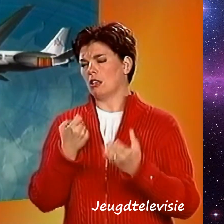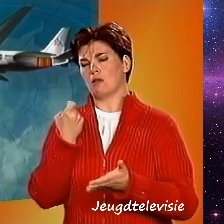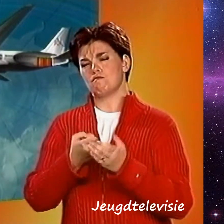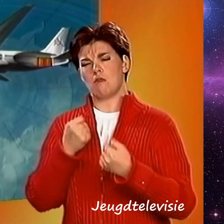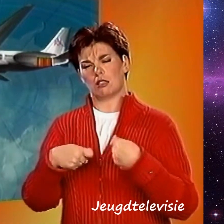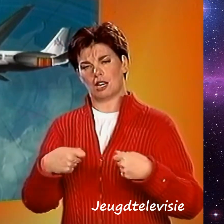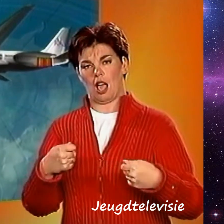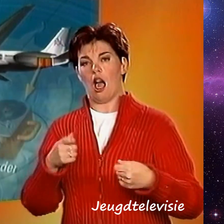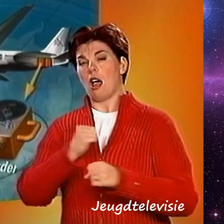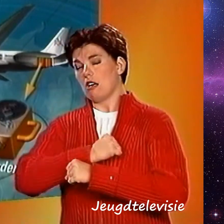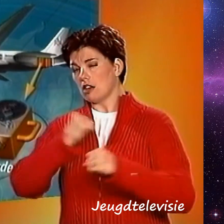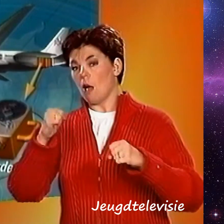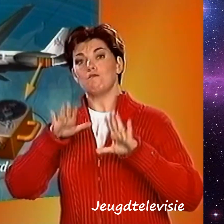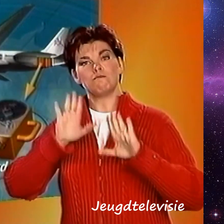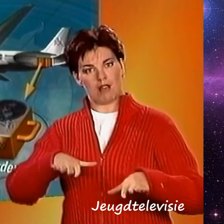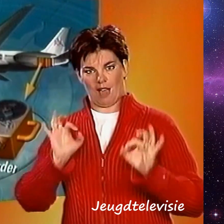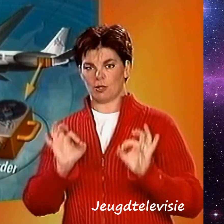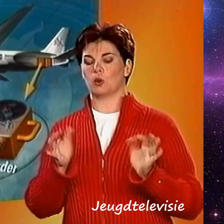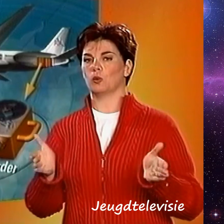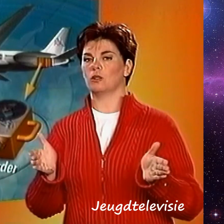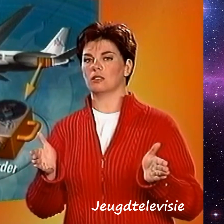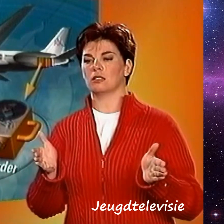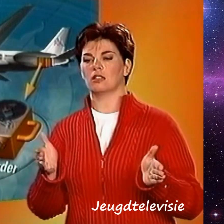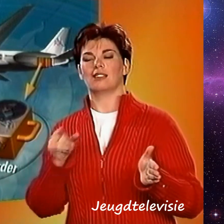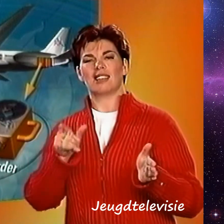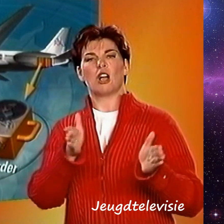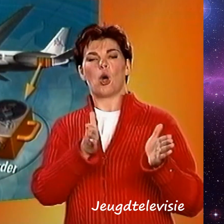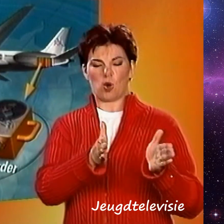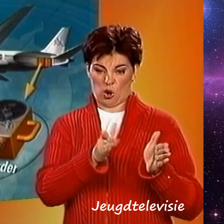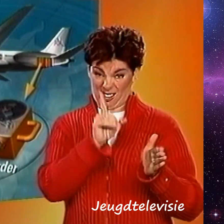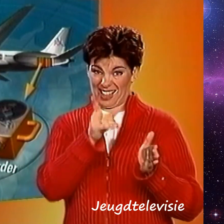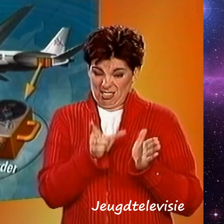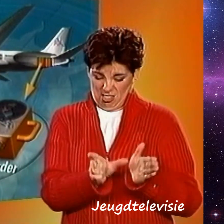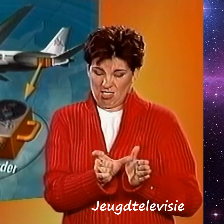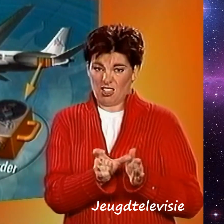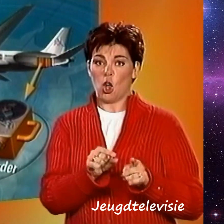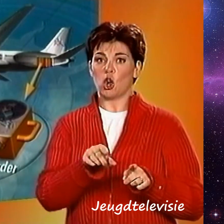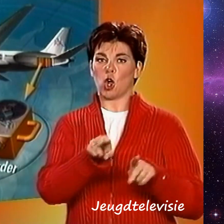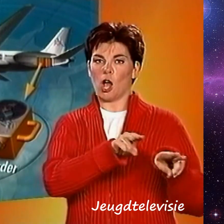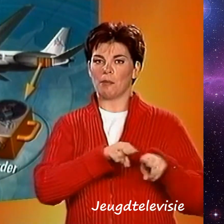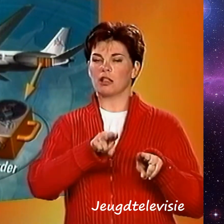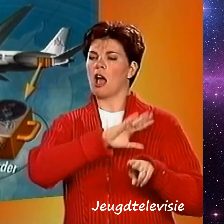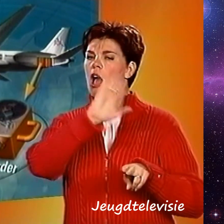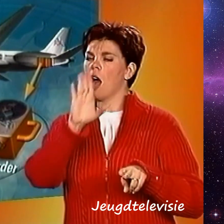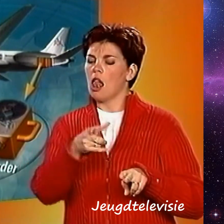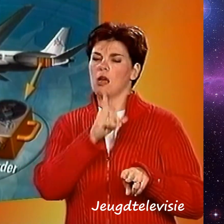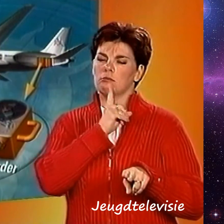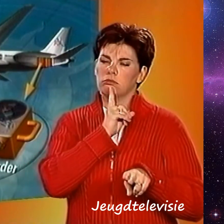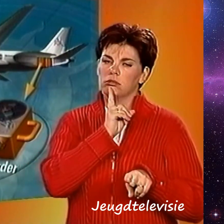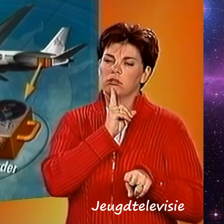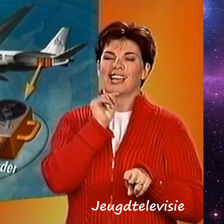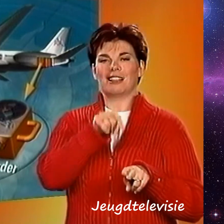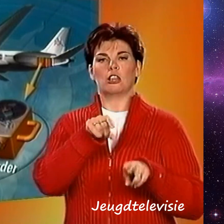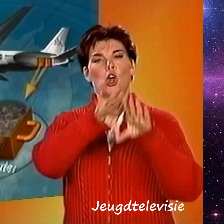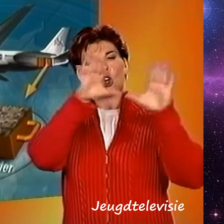rampen heel blijven. In de ene doos zit dus de cockpit voice recorder. Deze cassette recorder neemt alles op wat in de cockpit wordt